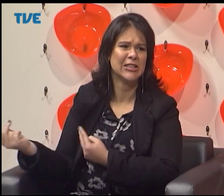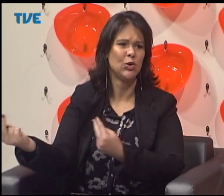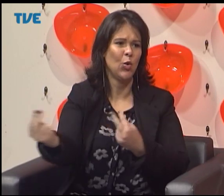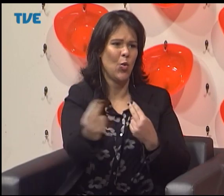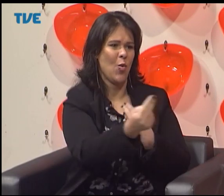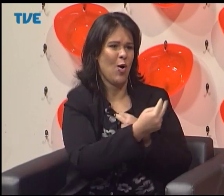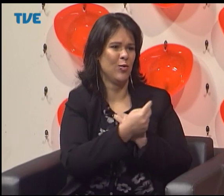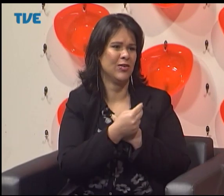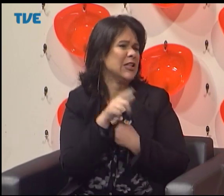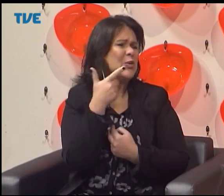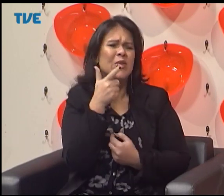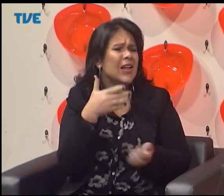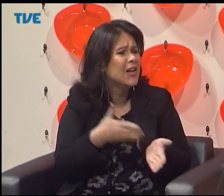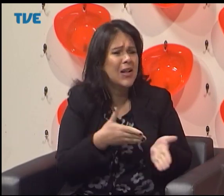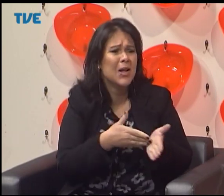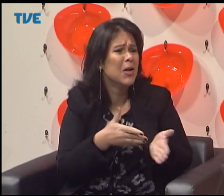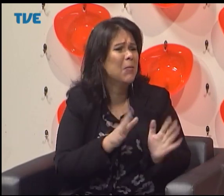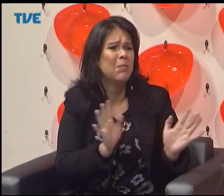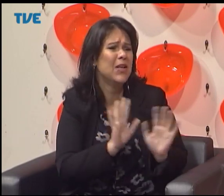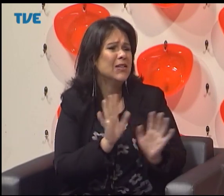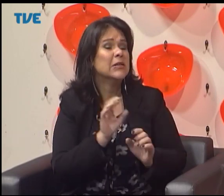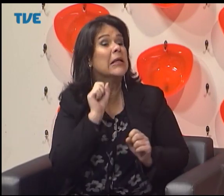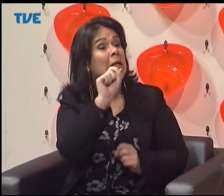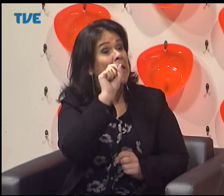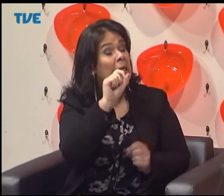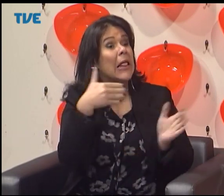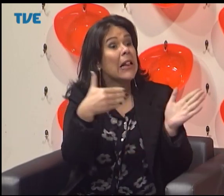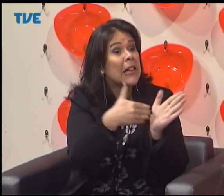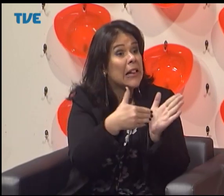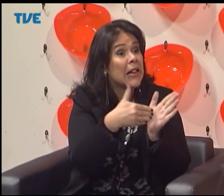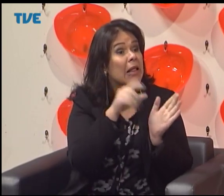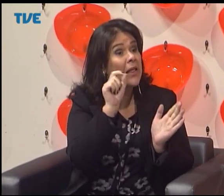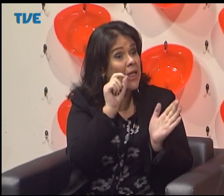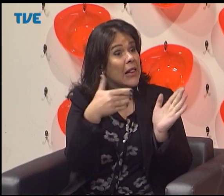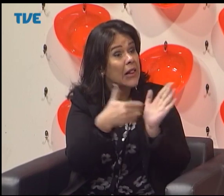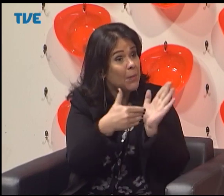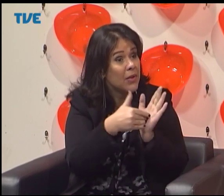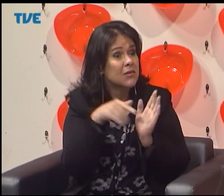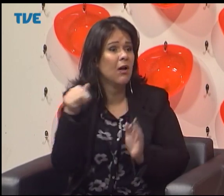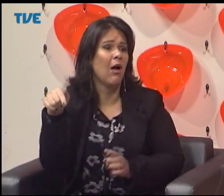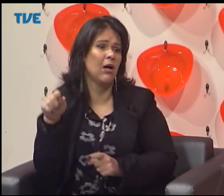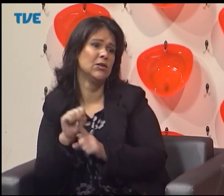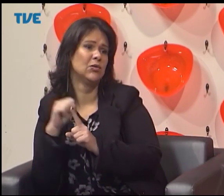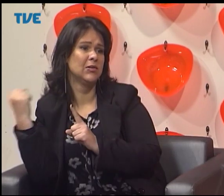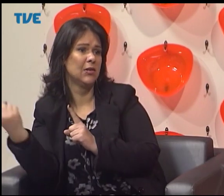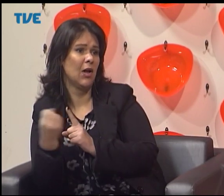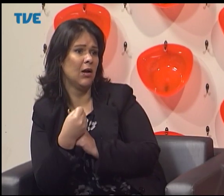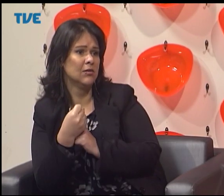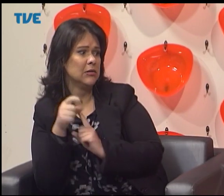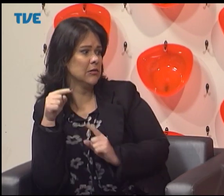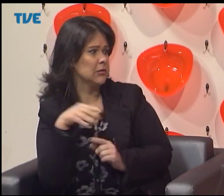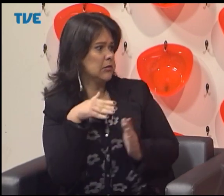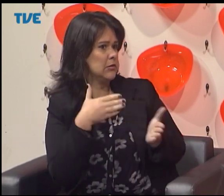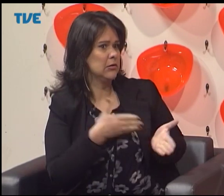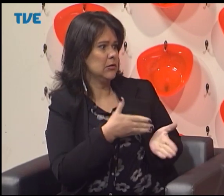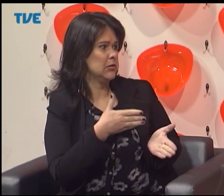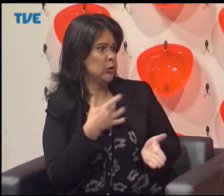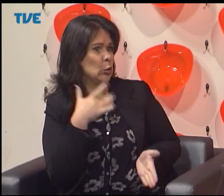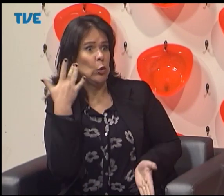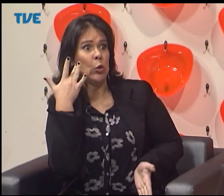conhecimento para a sociedade que nós não sentimos limitados. Eu acho que a sociedade aqui é limitada por